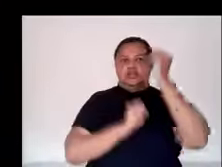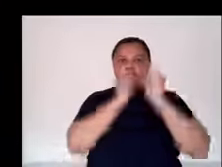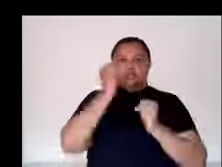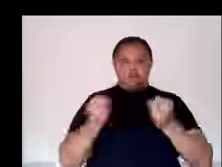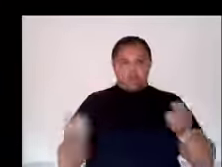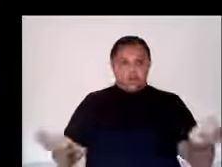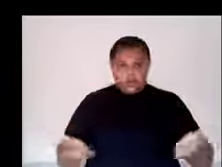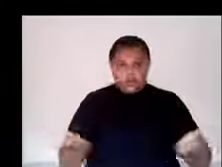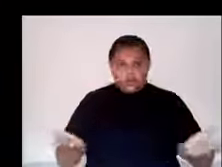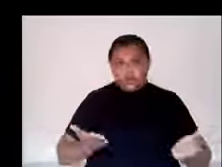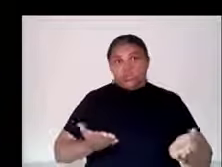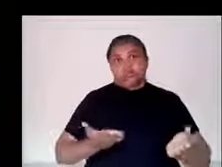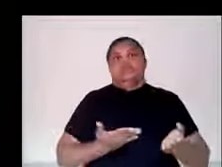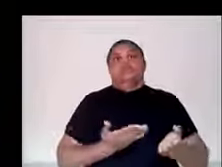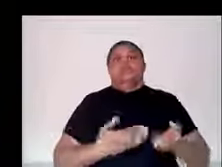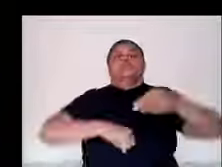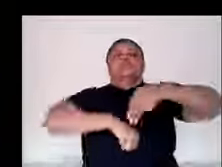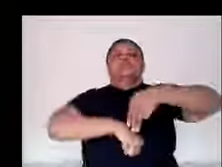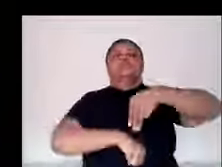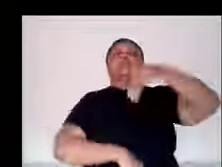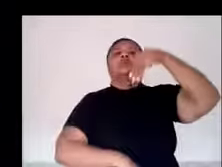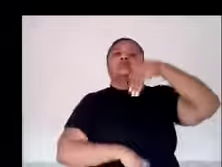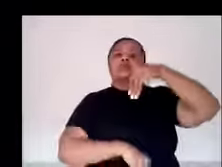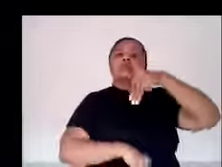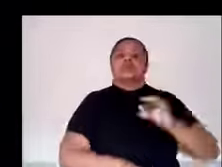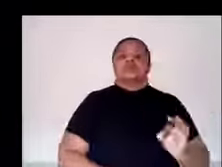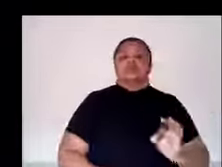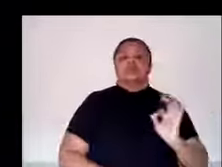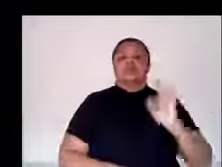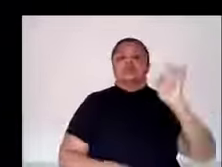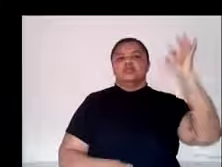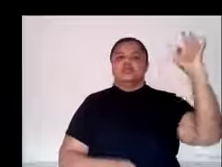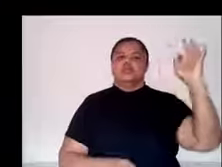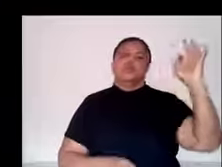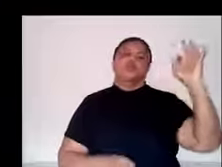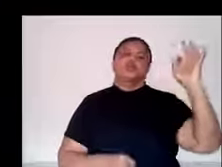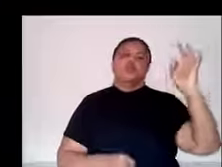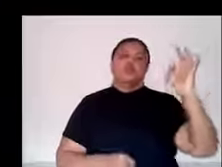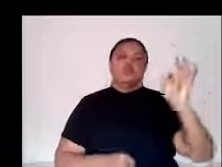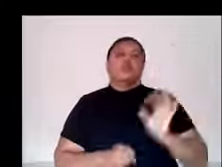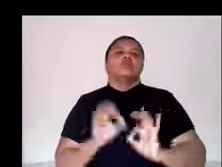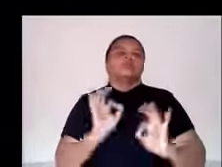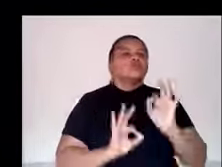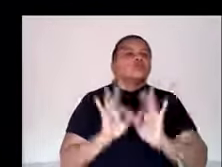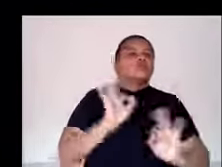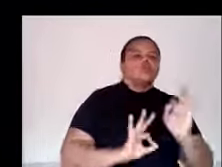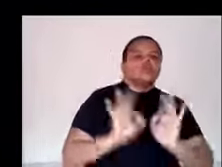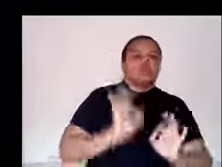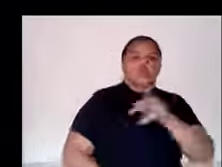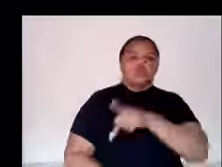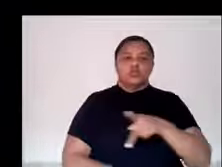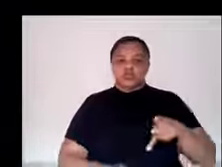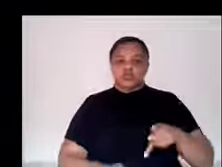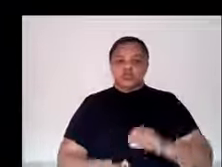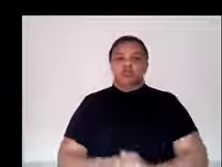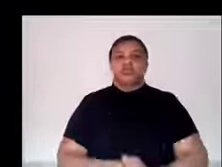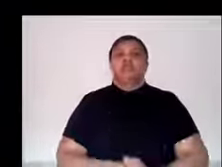Esses alunos, eles foram meus alunos de, foram meus orientados em programa de iniciação científica e hoje